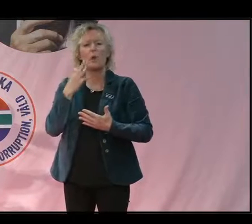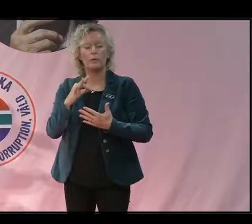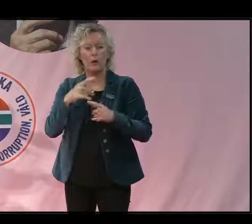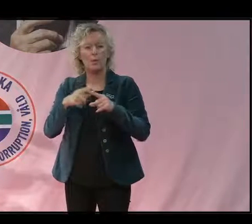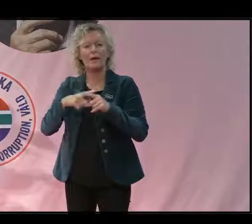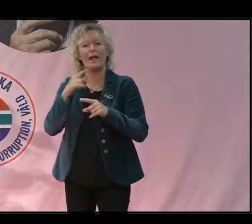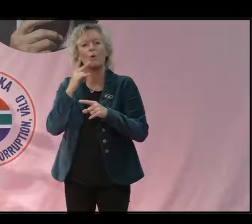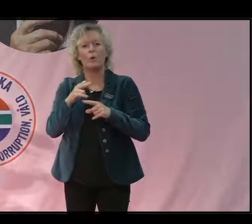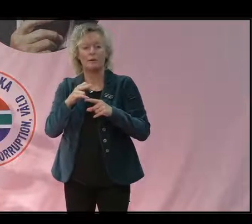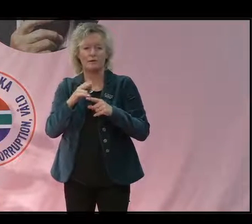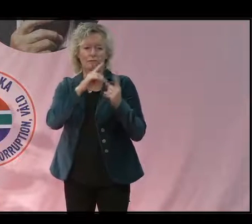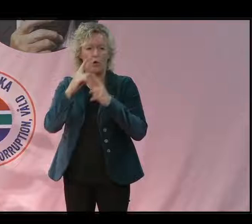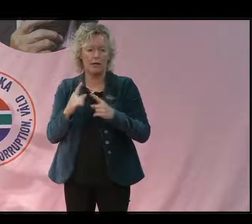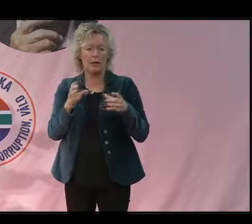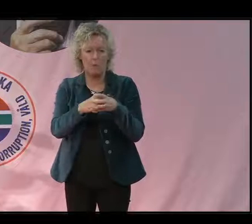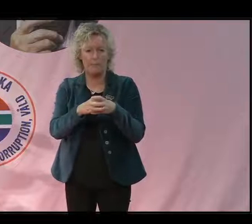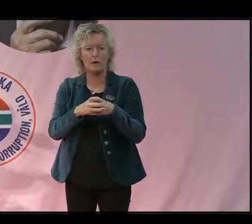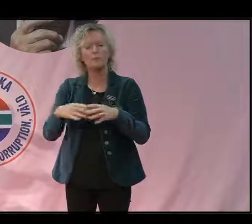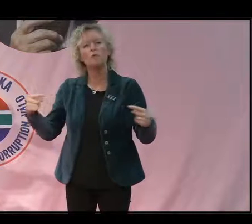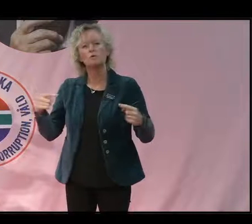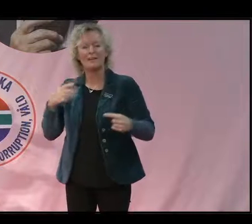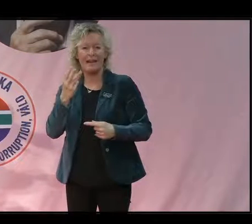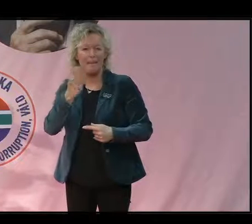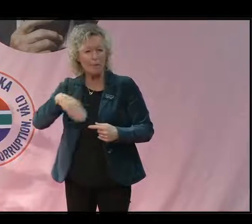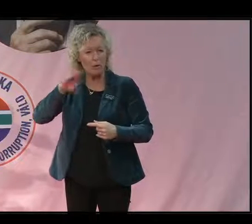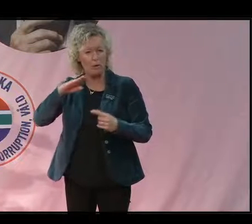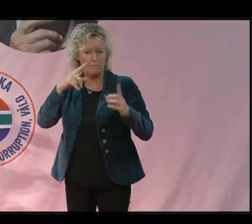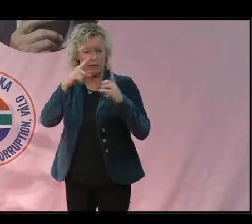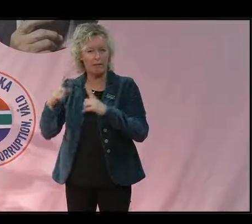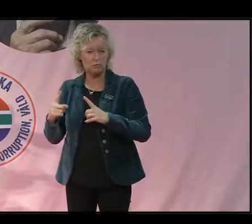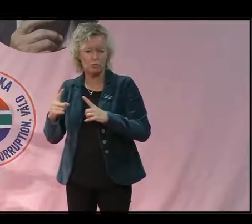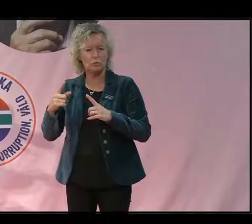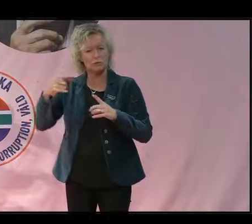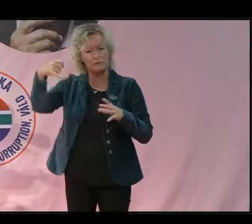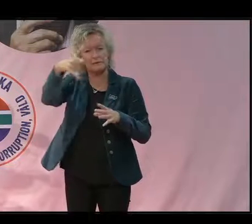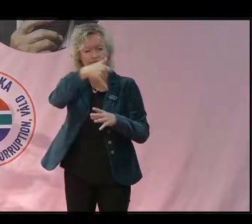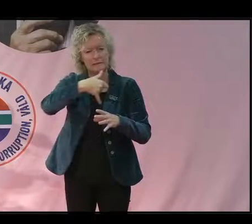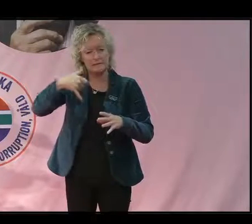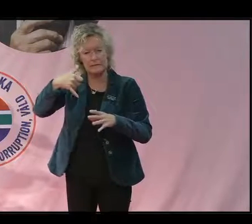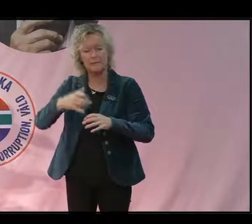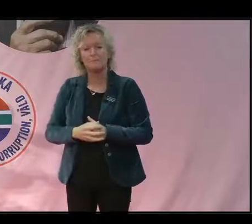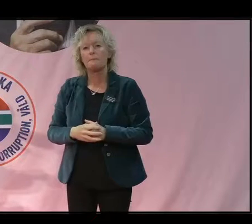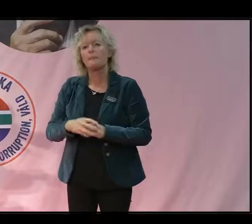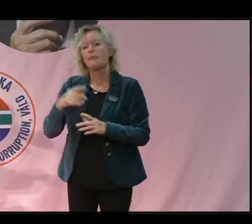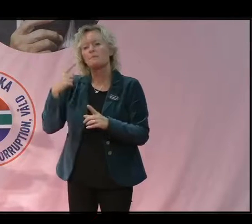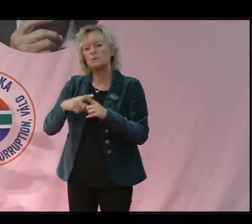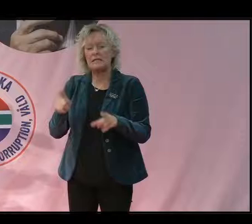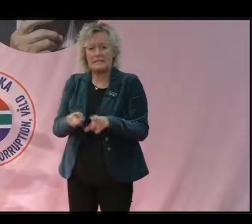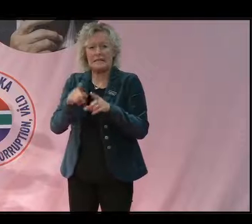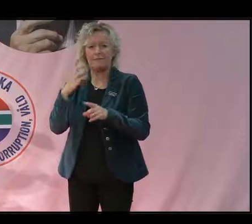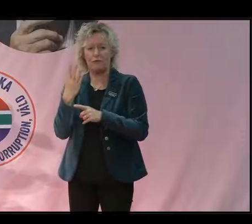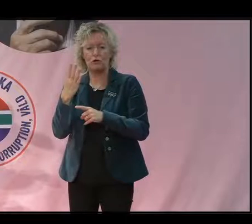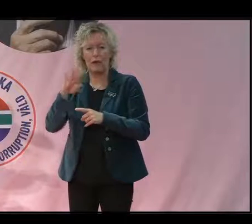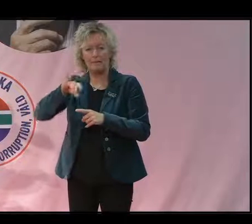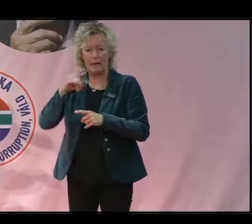att det är ungefär 3 miljoner människor som är i de här urfolksgrupperna. Och dessutom så har vi ungefär 4 miljoner